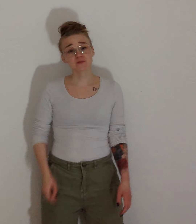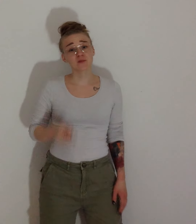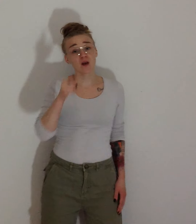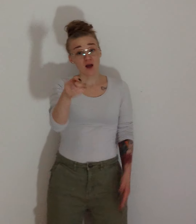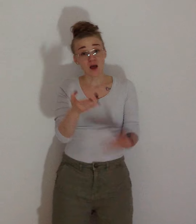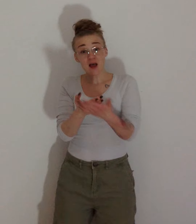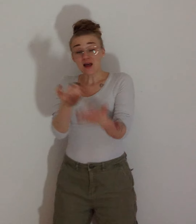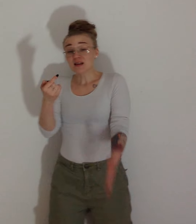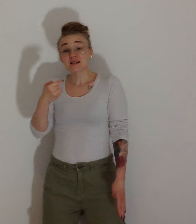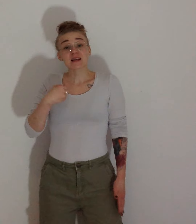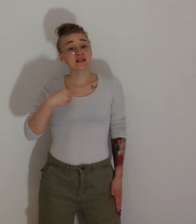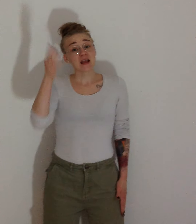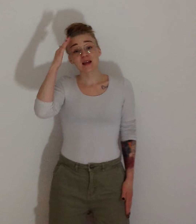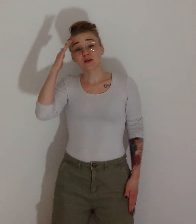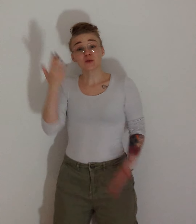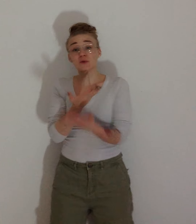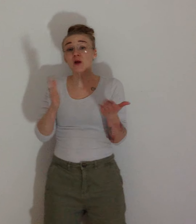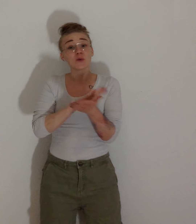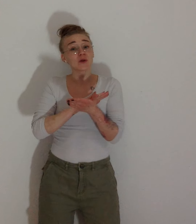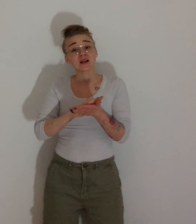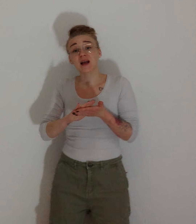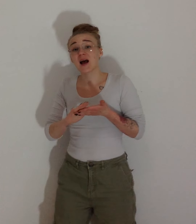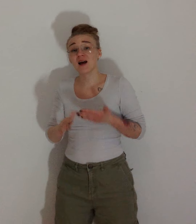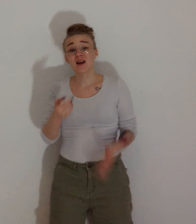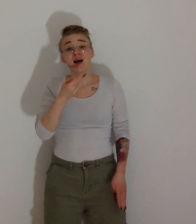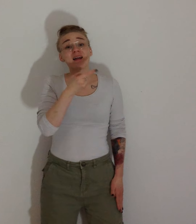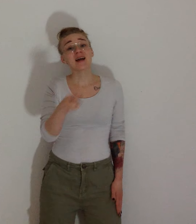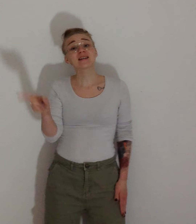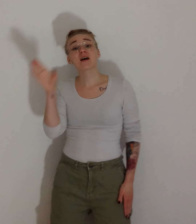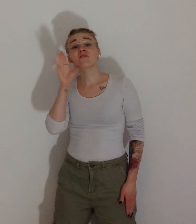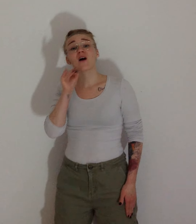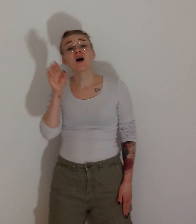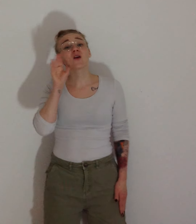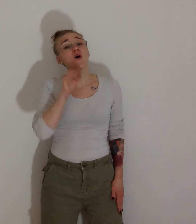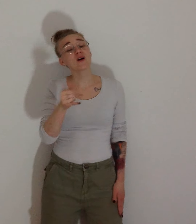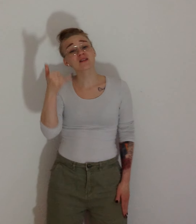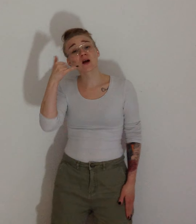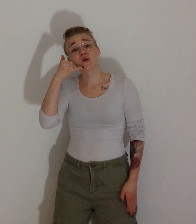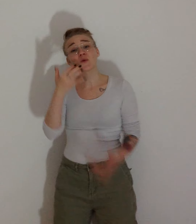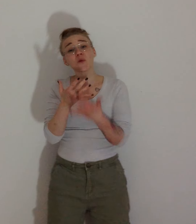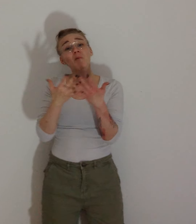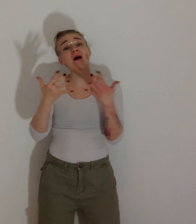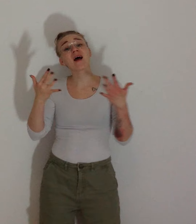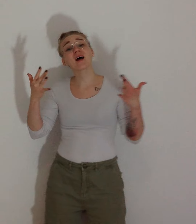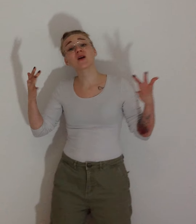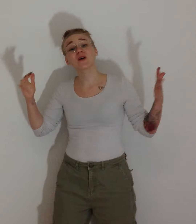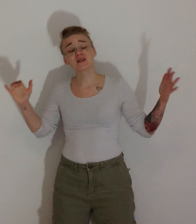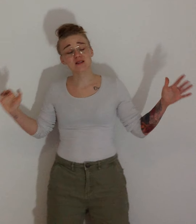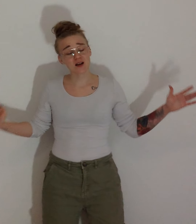Sisi en tunne yhtäkään näistä vanoista numeroista.